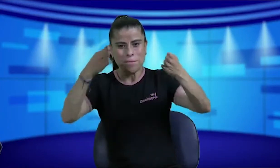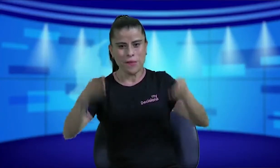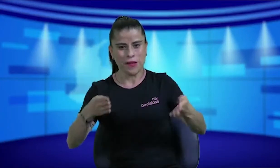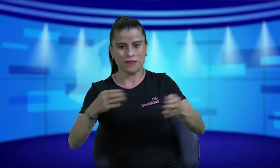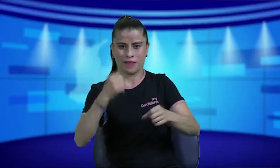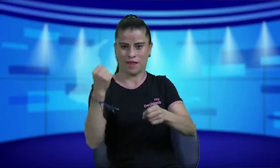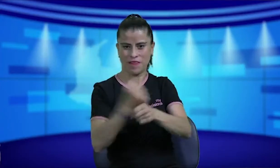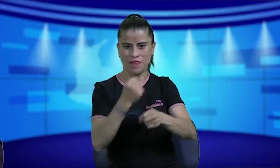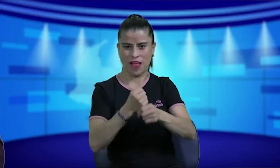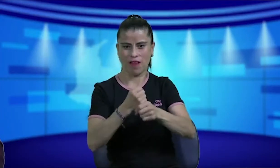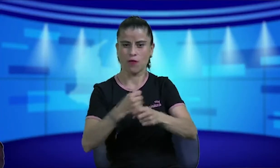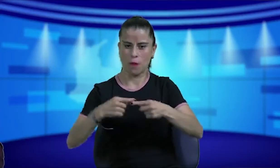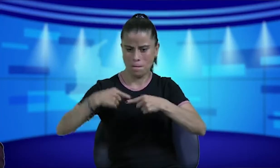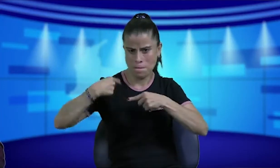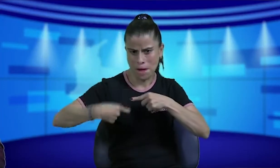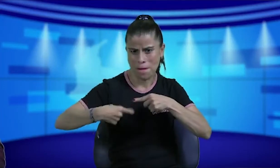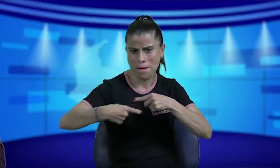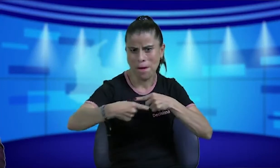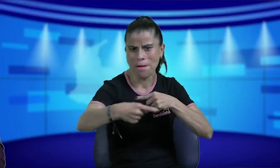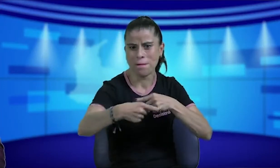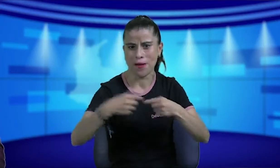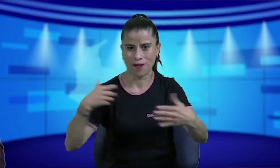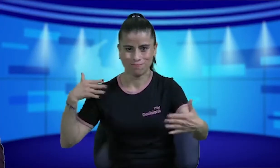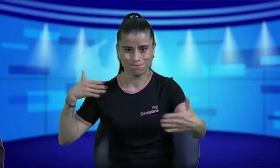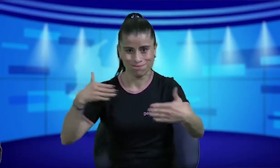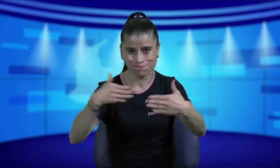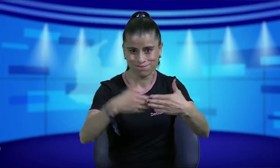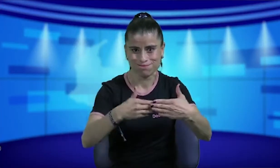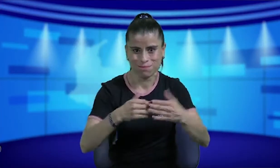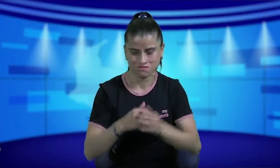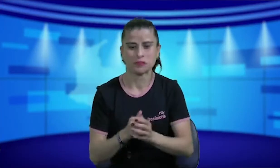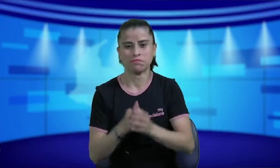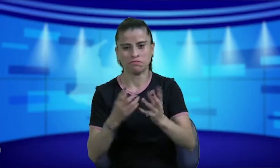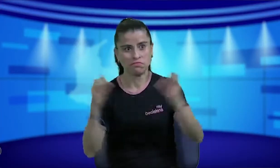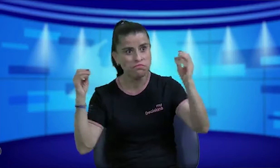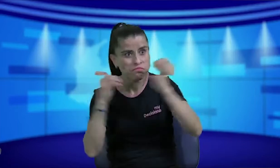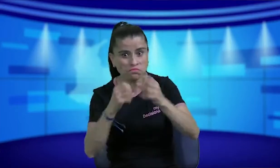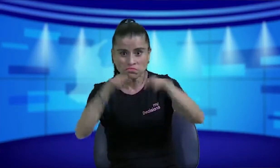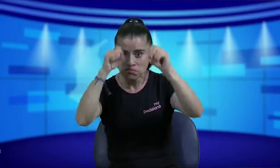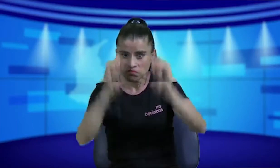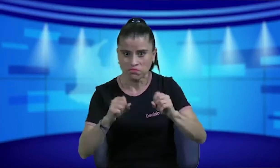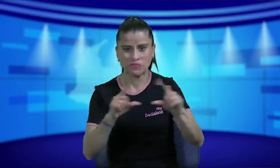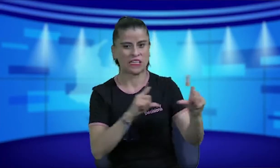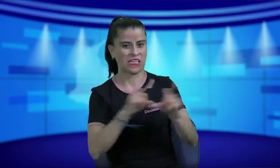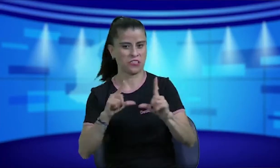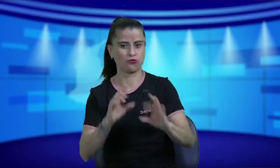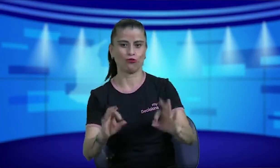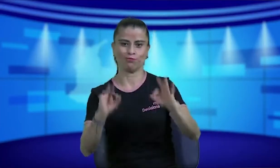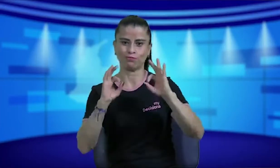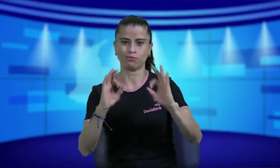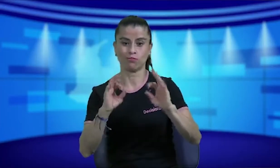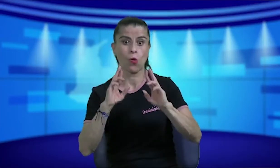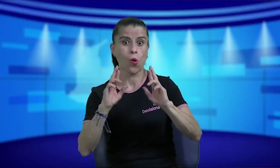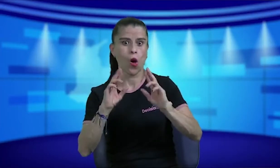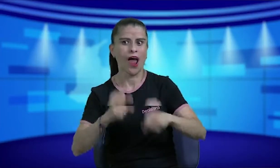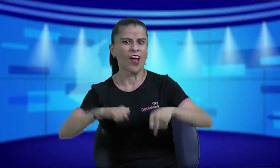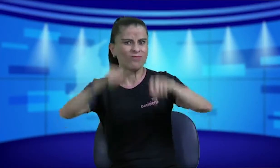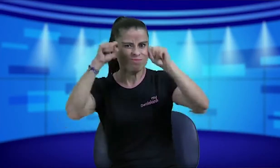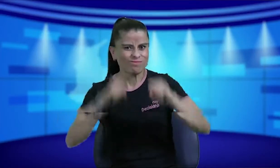un calendario para las mesas, un cronograma para las mesas de trabajo llegaron a estos acuerdos y listo, bueno así terminó